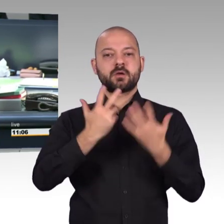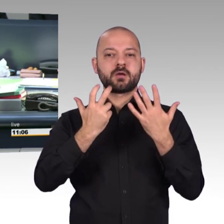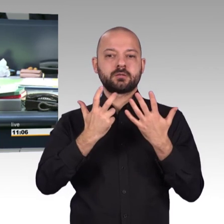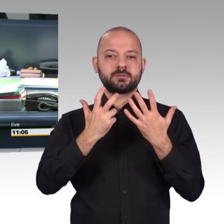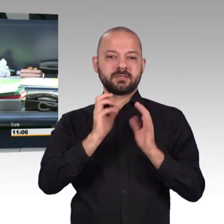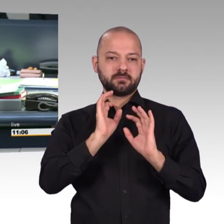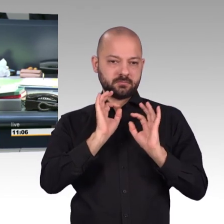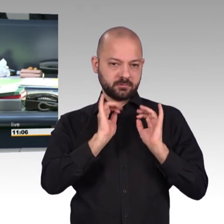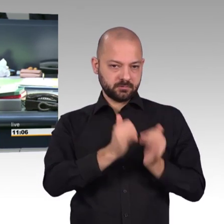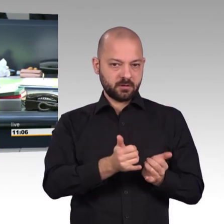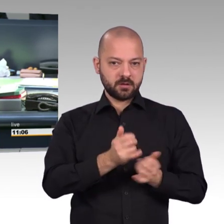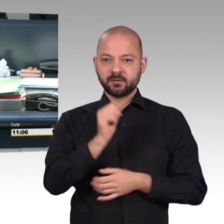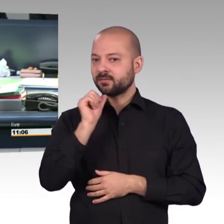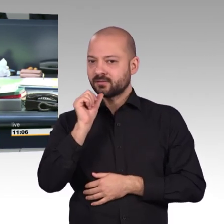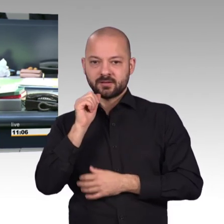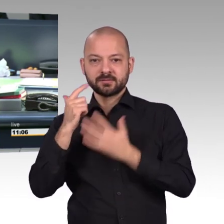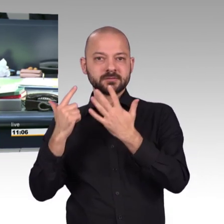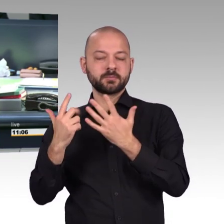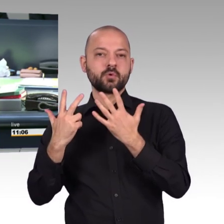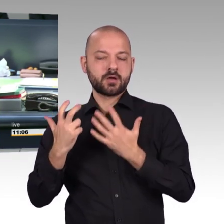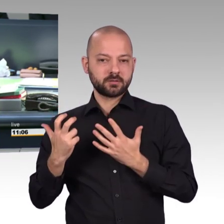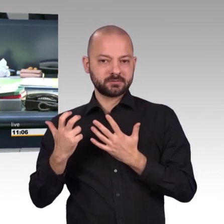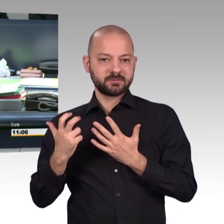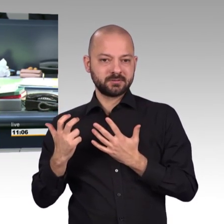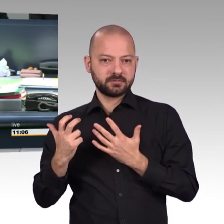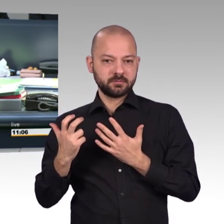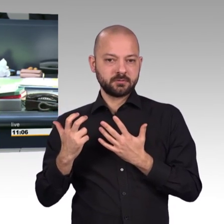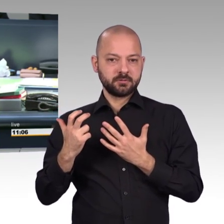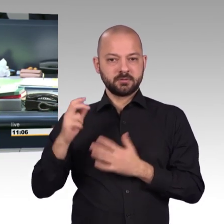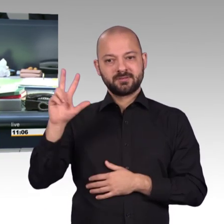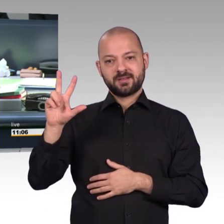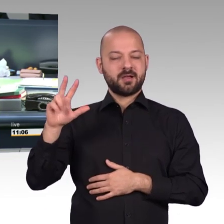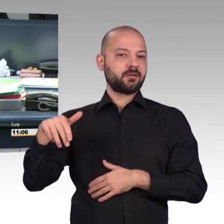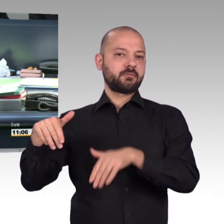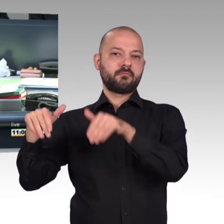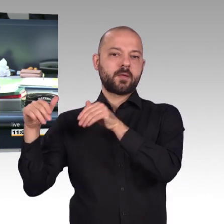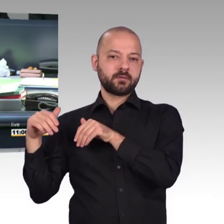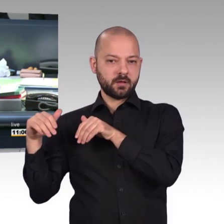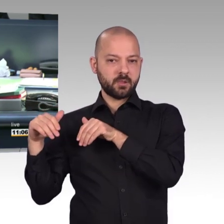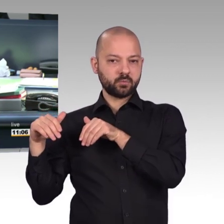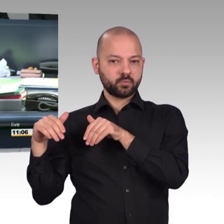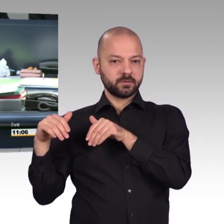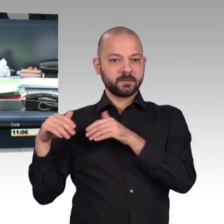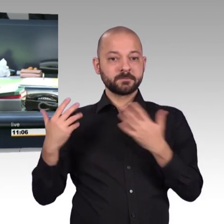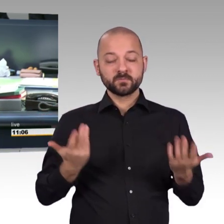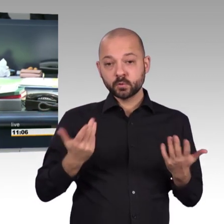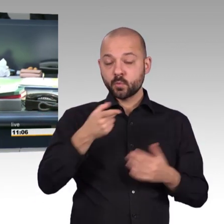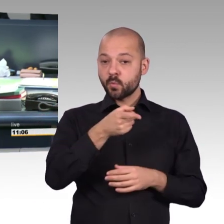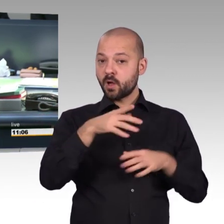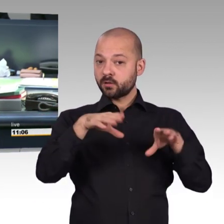Annahme ist gemäß Artikel 79, Absatz 2 des Grundgesetzes, die Zustimmung von zwei Dritteln der Mitglieder des Deutschen